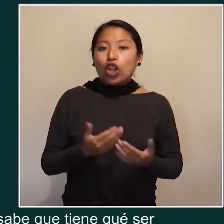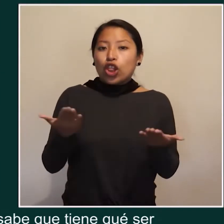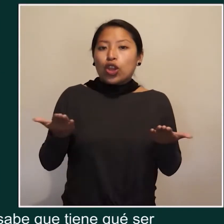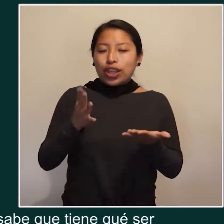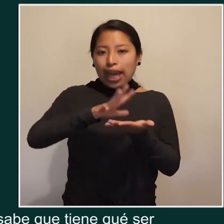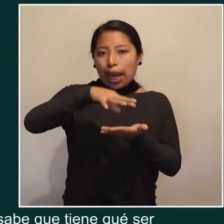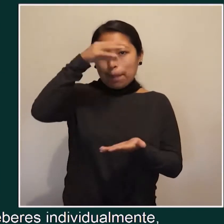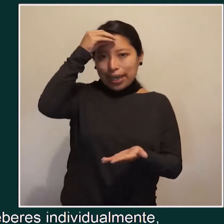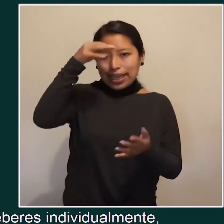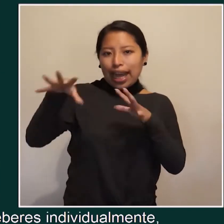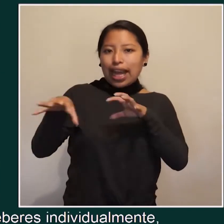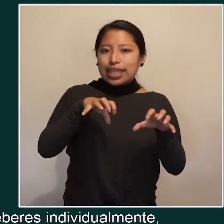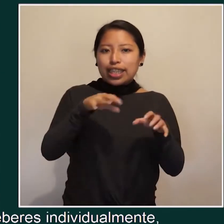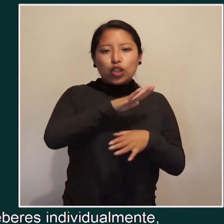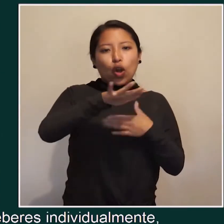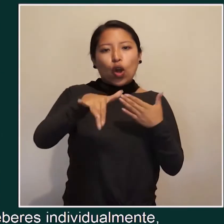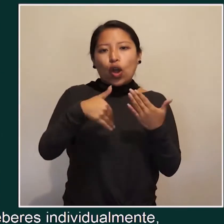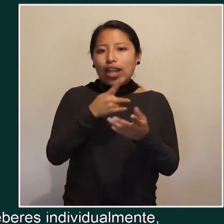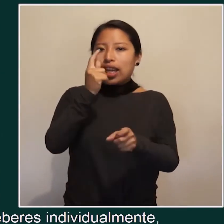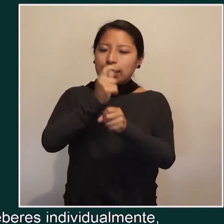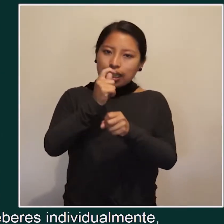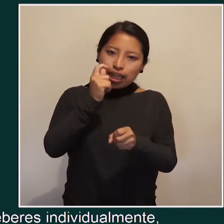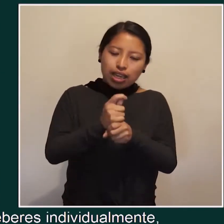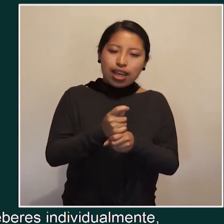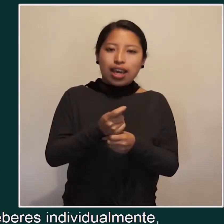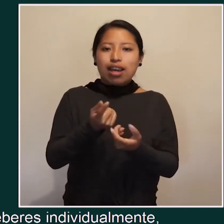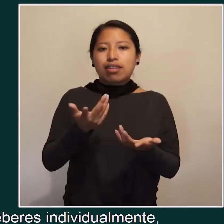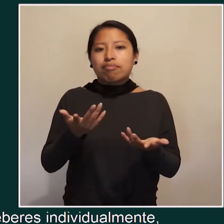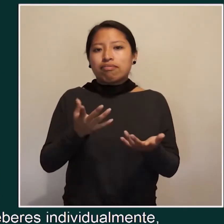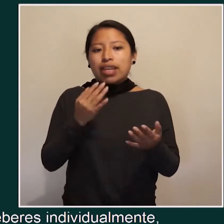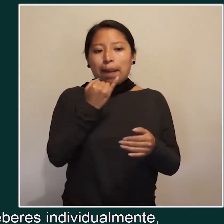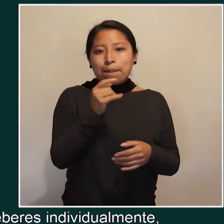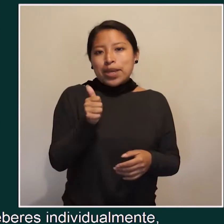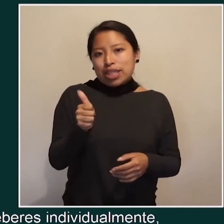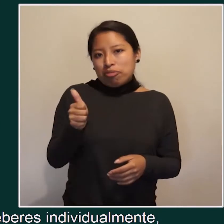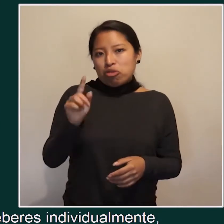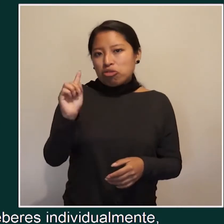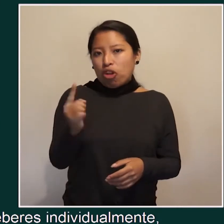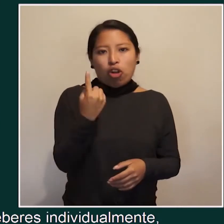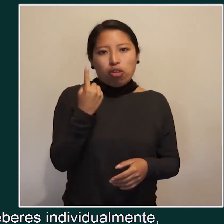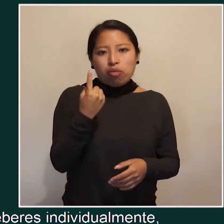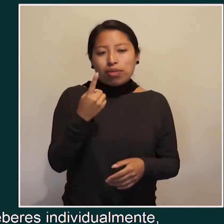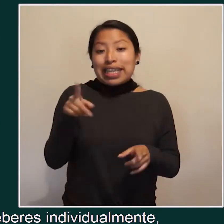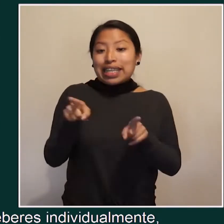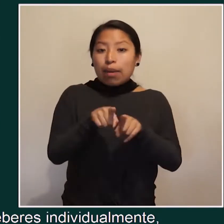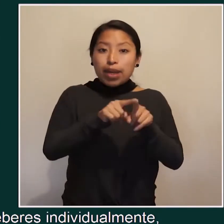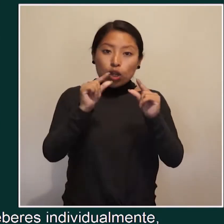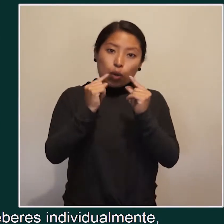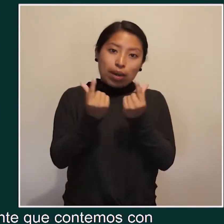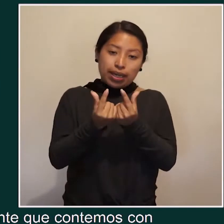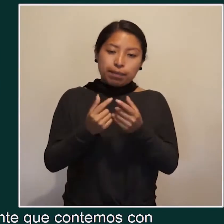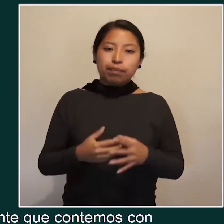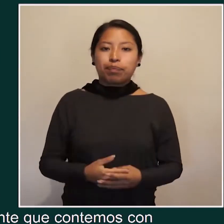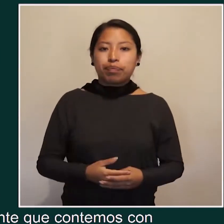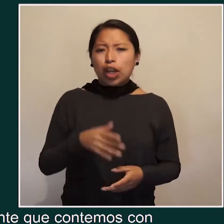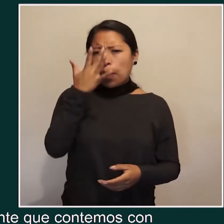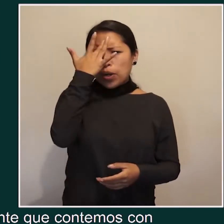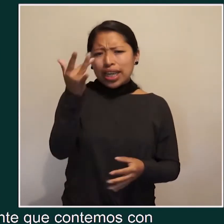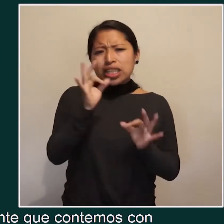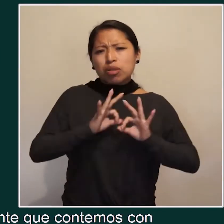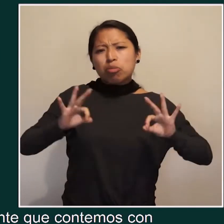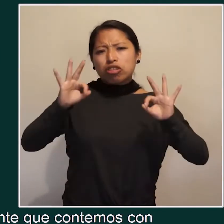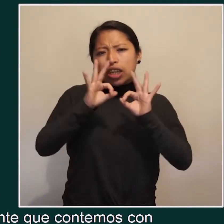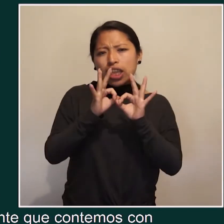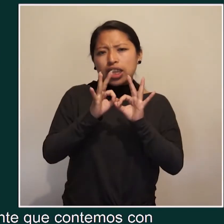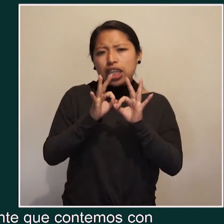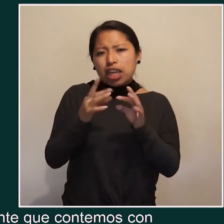donde aprende a realizar todos sus deberes individualmente. A veces también lo puedes agrupar. ¿Por qué es importante